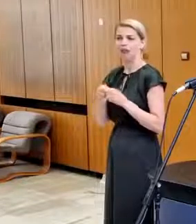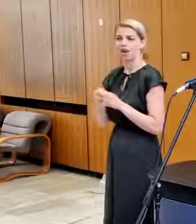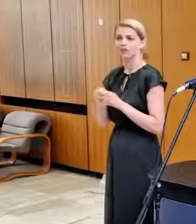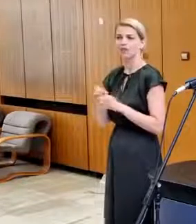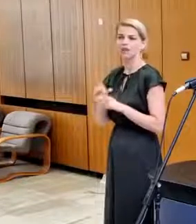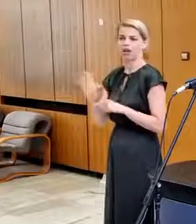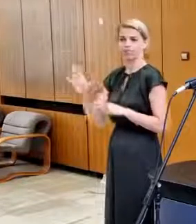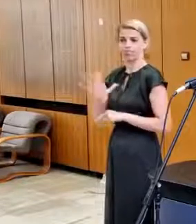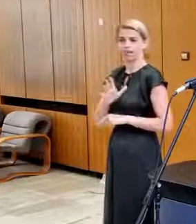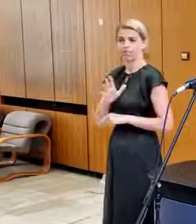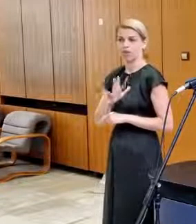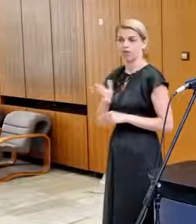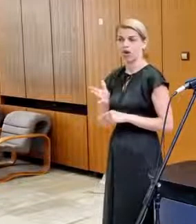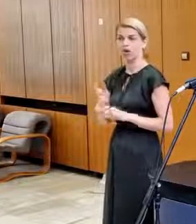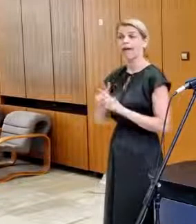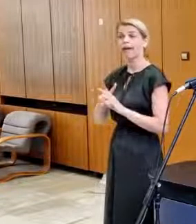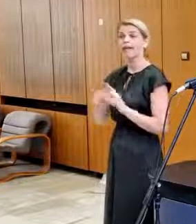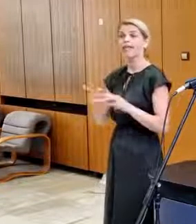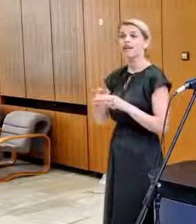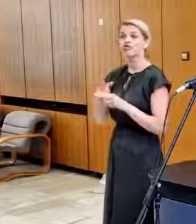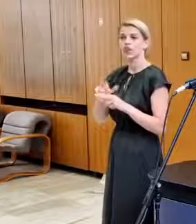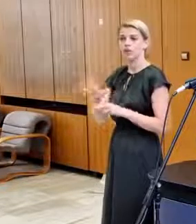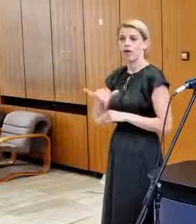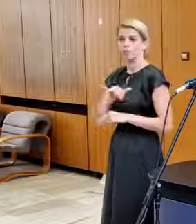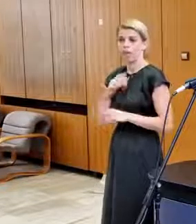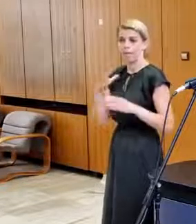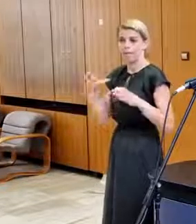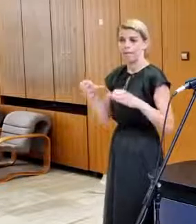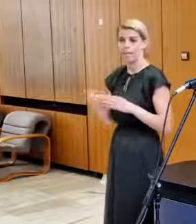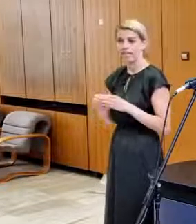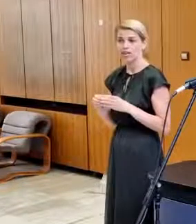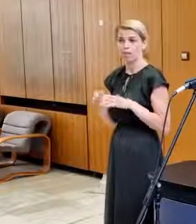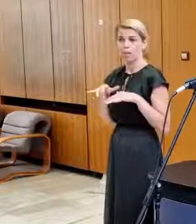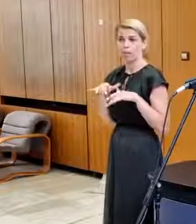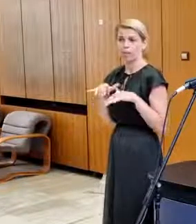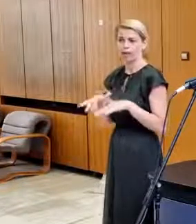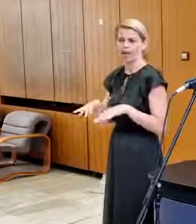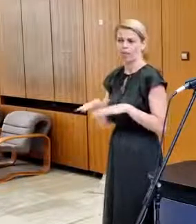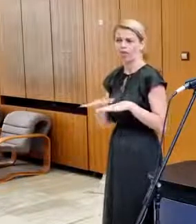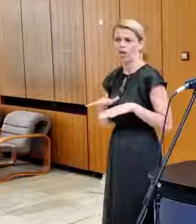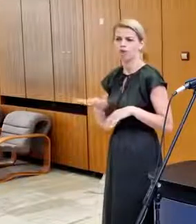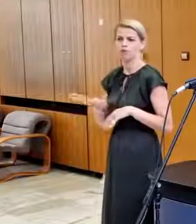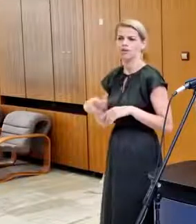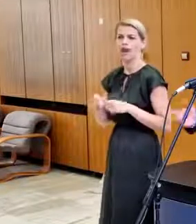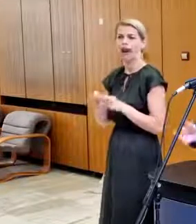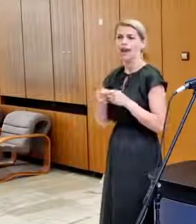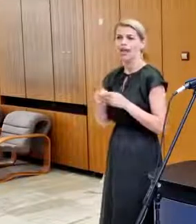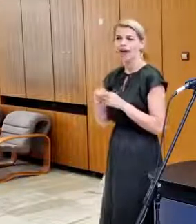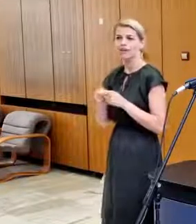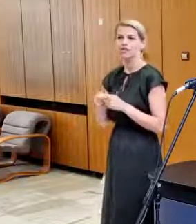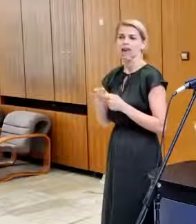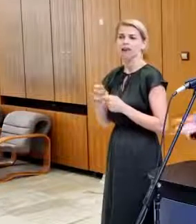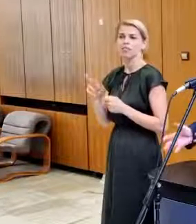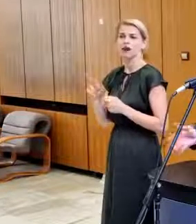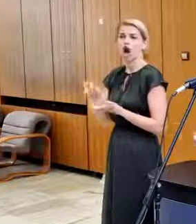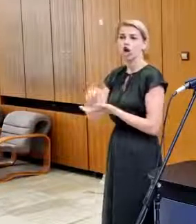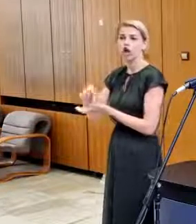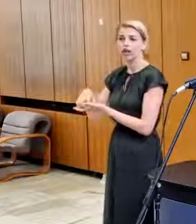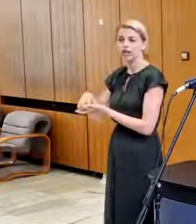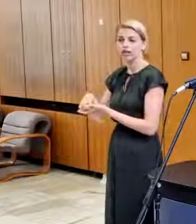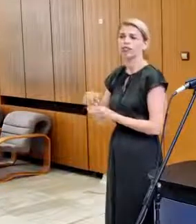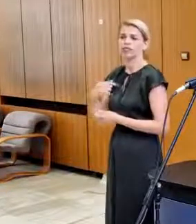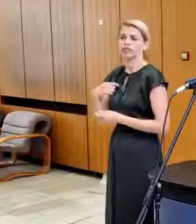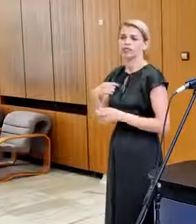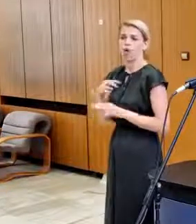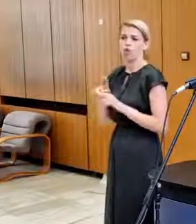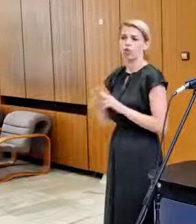bezpečne. Ak iné krajiny majú záujem o menšiu prítomnosť aliančnú na rotačnej báze, tak aby sme umožnili aj